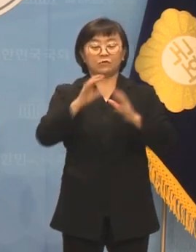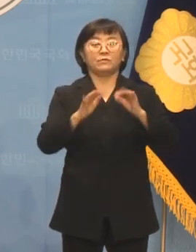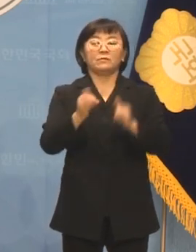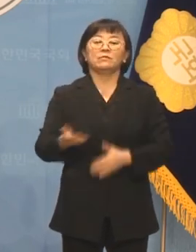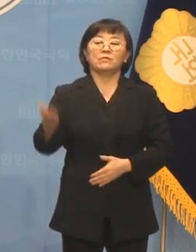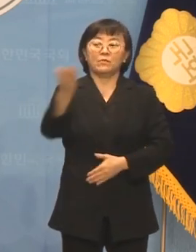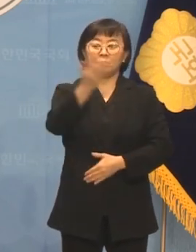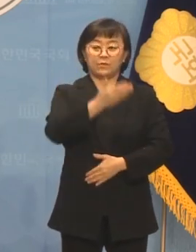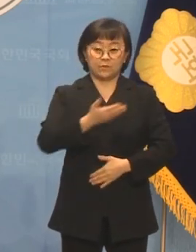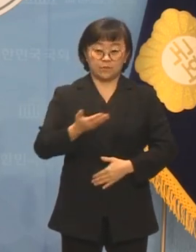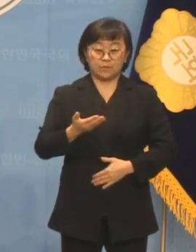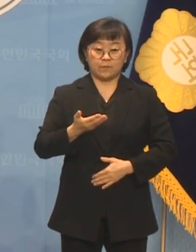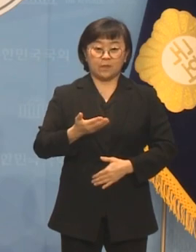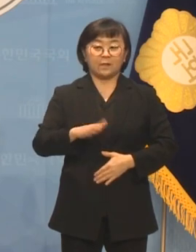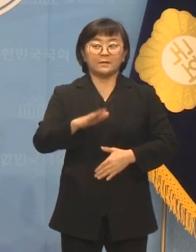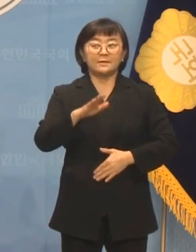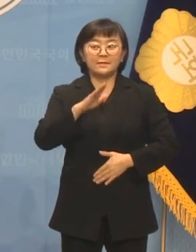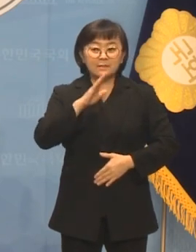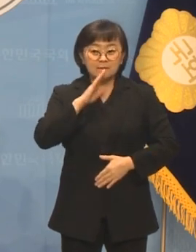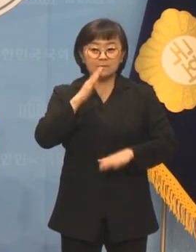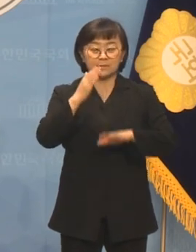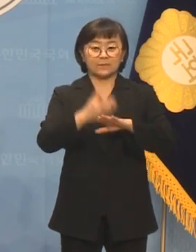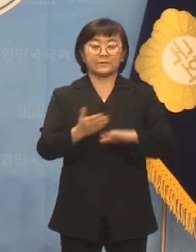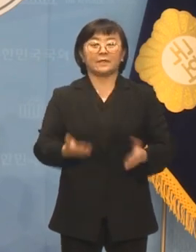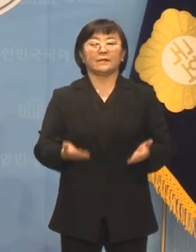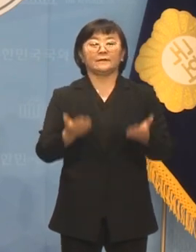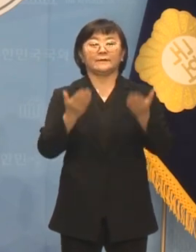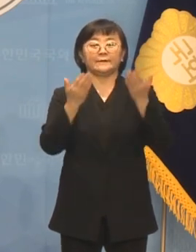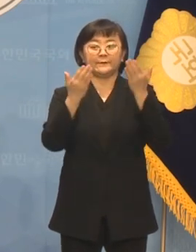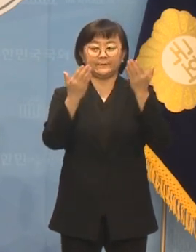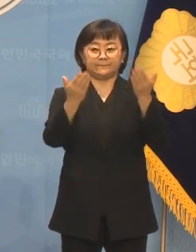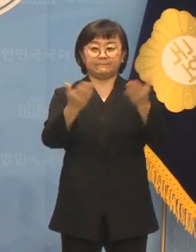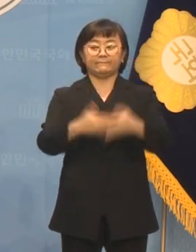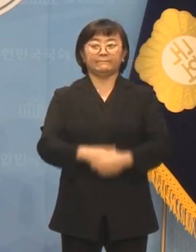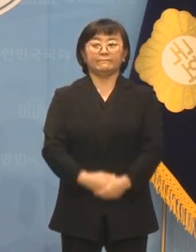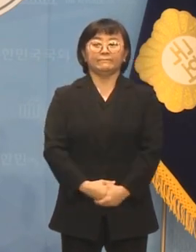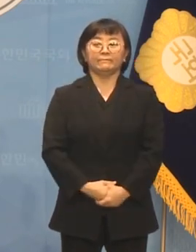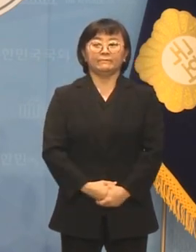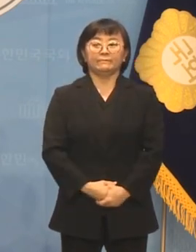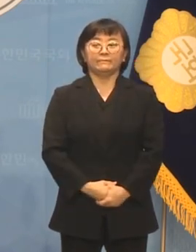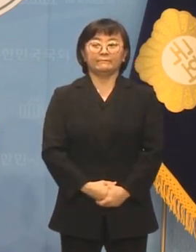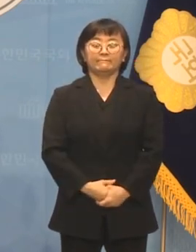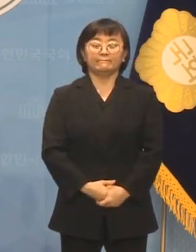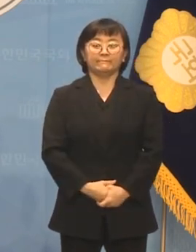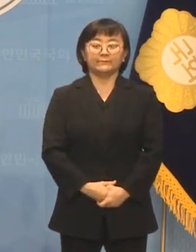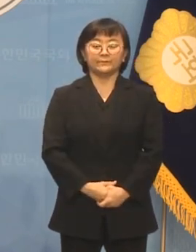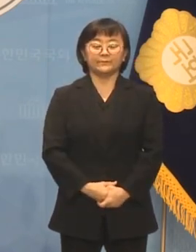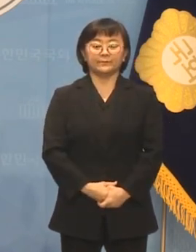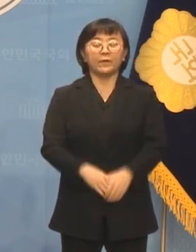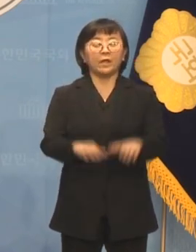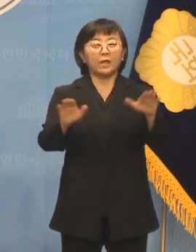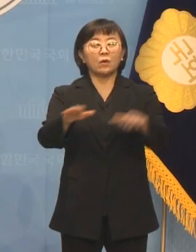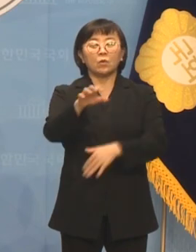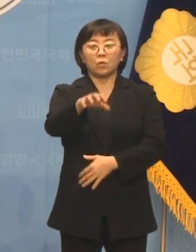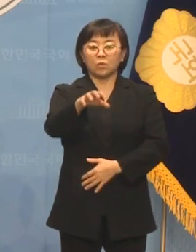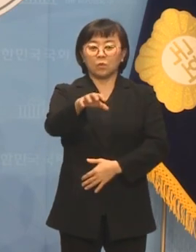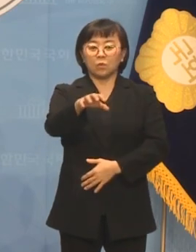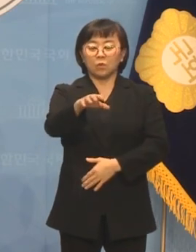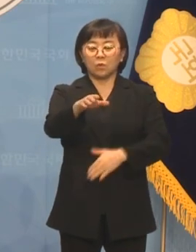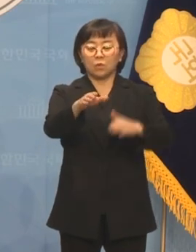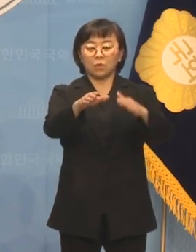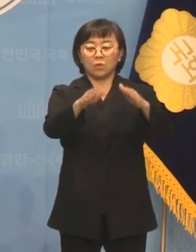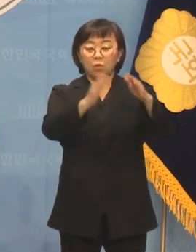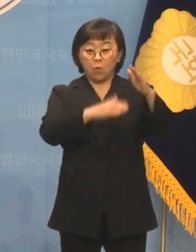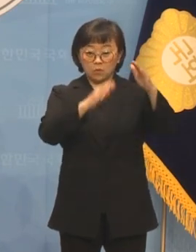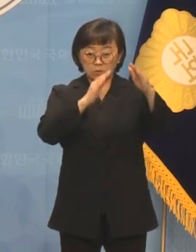여러분께 진심으로 감사드린다는 말씀 드립니다. 그리고 이곳에서 공식